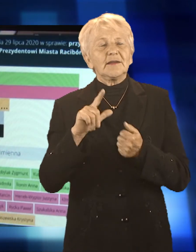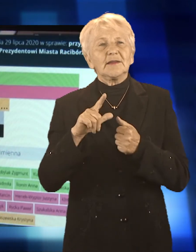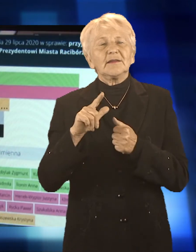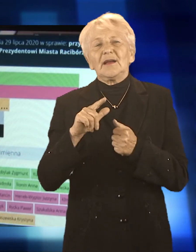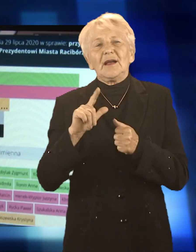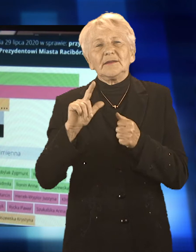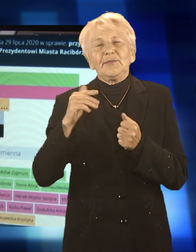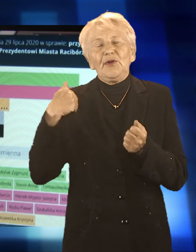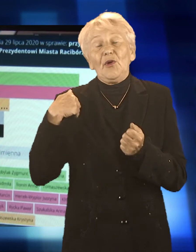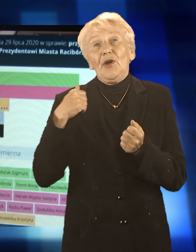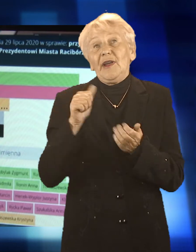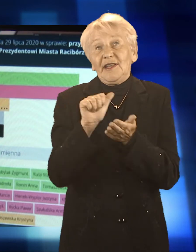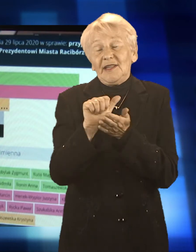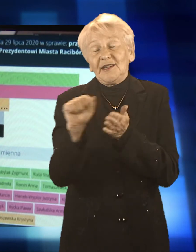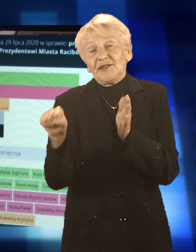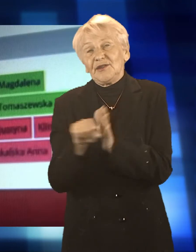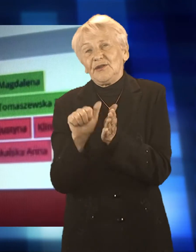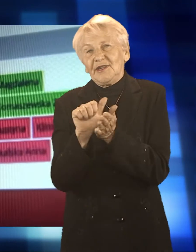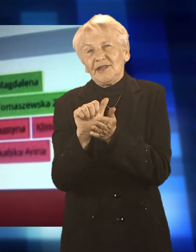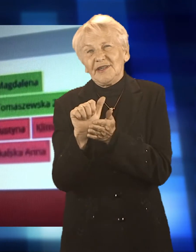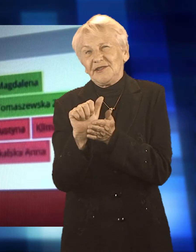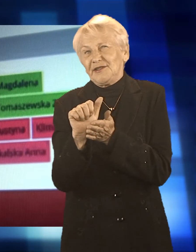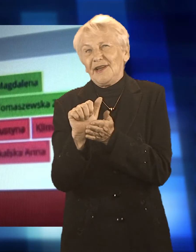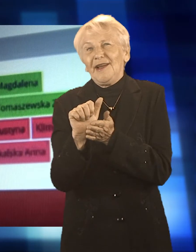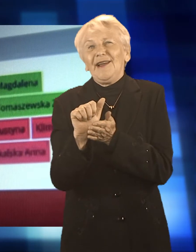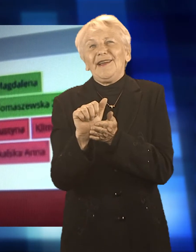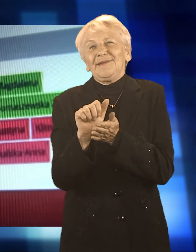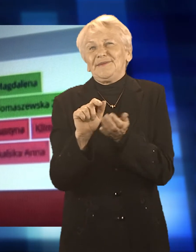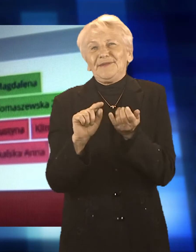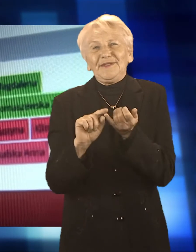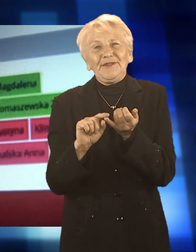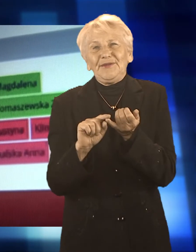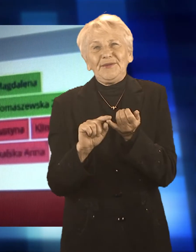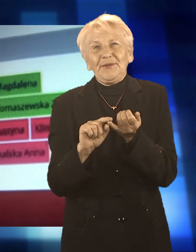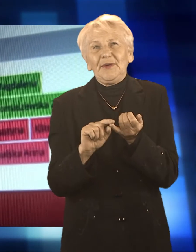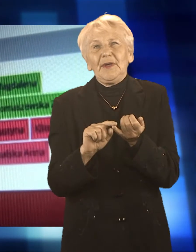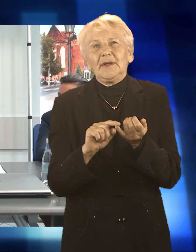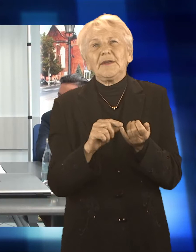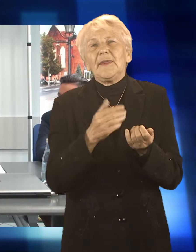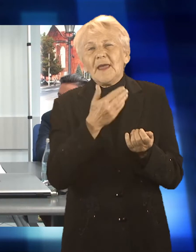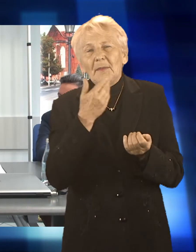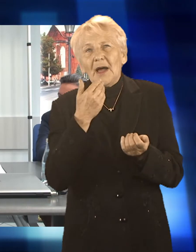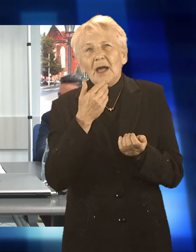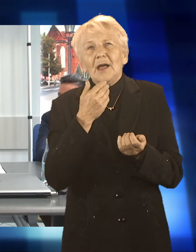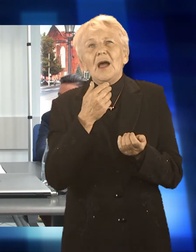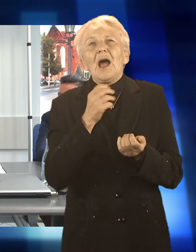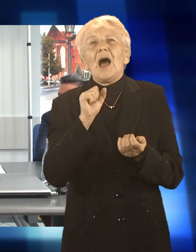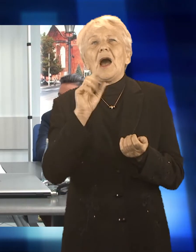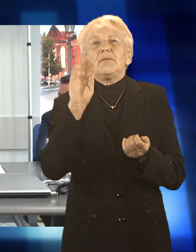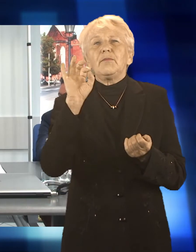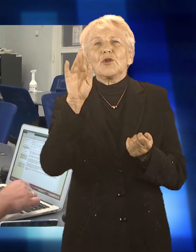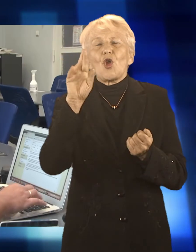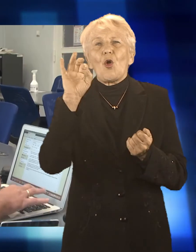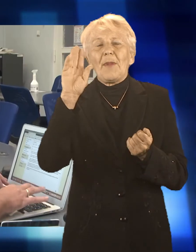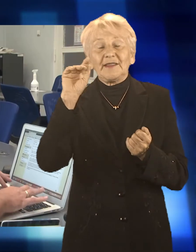11, jedna osoba wstrzymująca się od głosu, co spowodowało, że Dariusz Polowy musiał obejść się bez aprobaty radnych. I na dzisiejszym spotkaniu z mediami